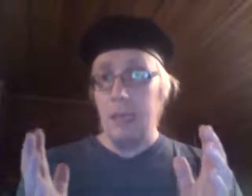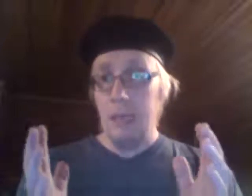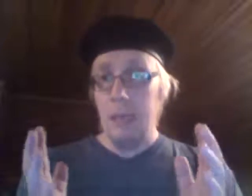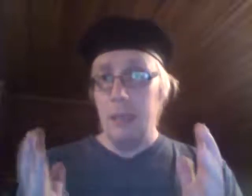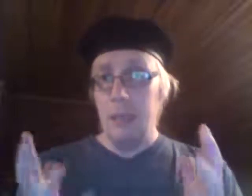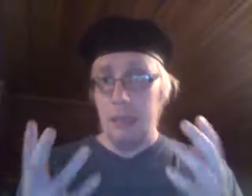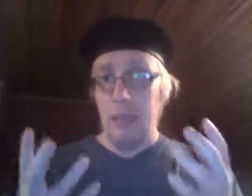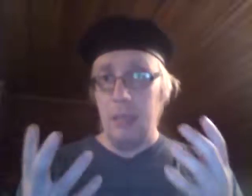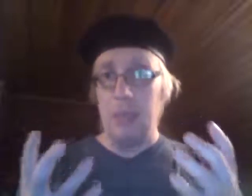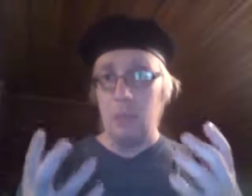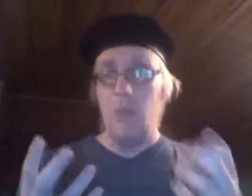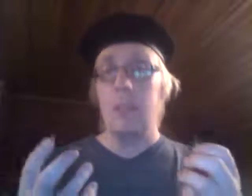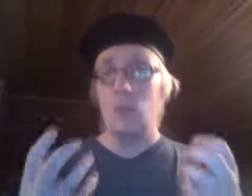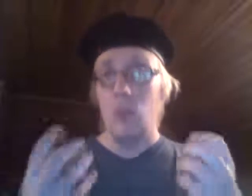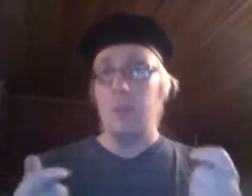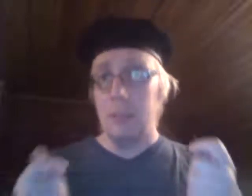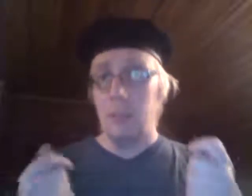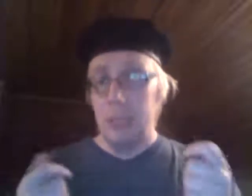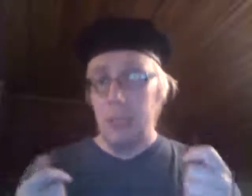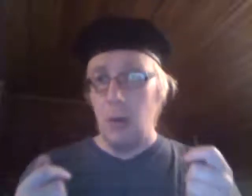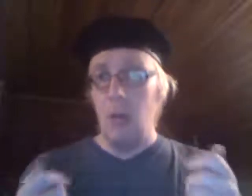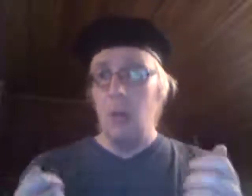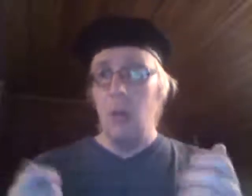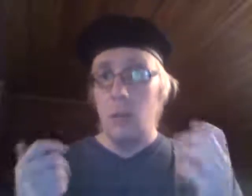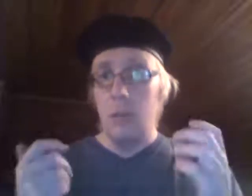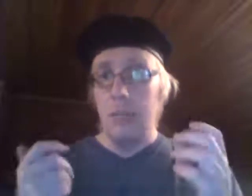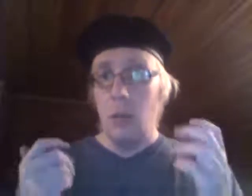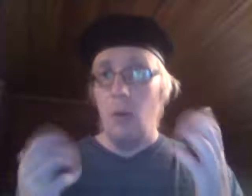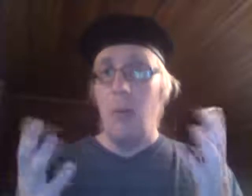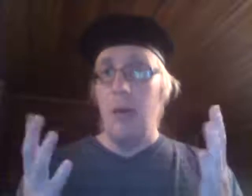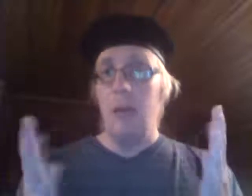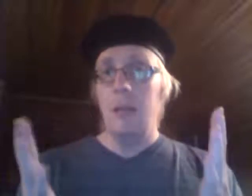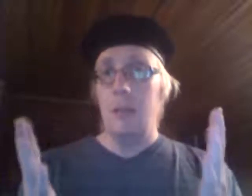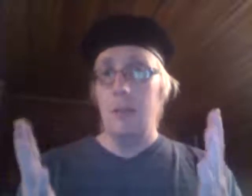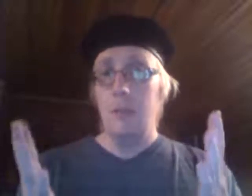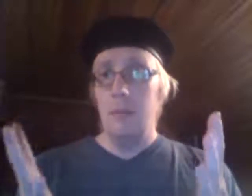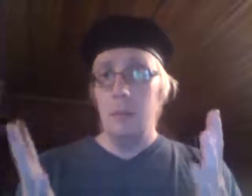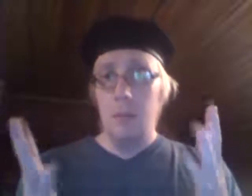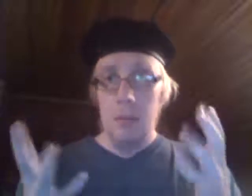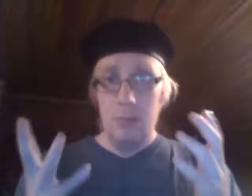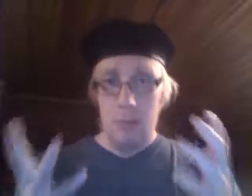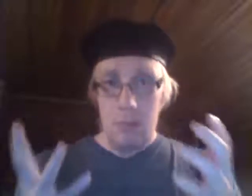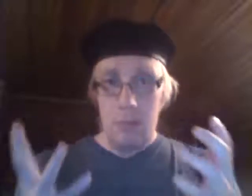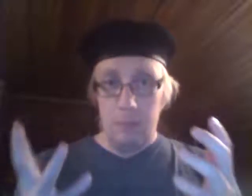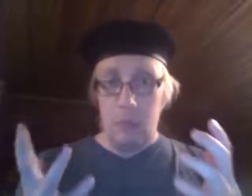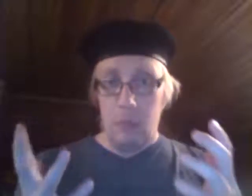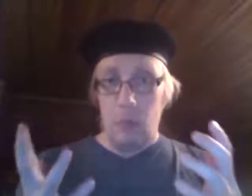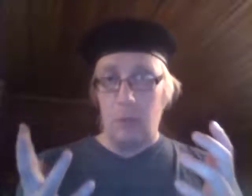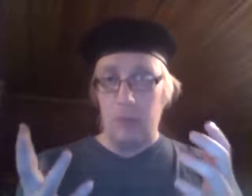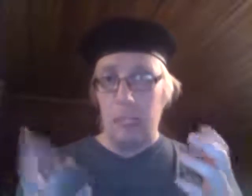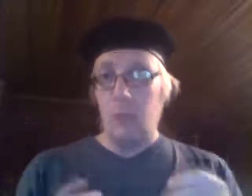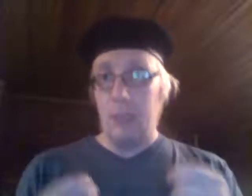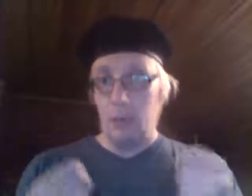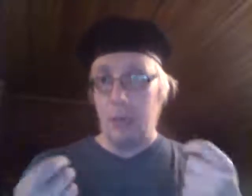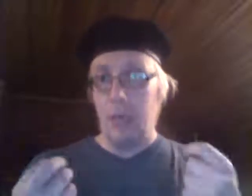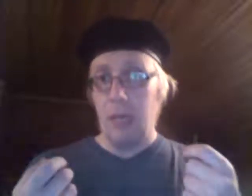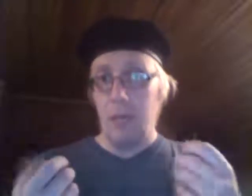ihmiset huolestuttua ympäristössä silloin, kun niiden oma perusturva on taattu. Eli sulla on rahaa,